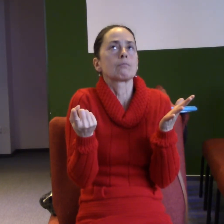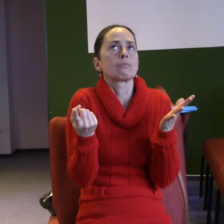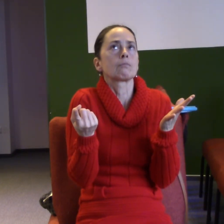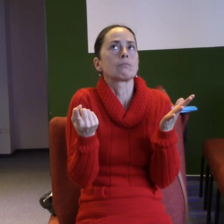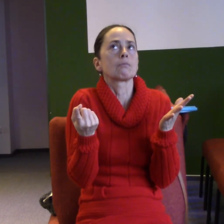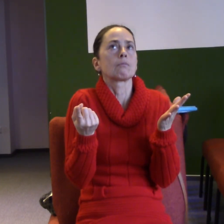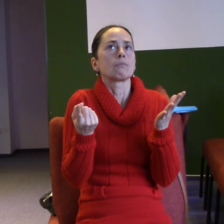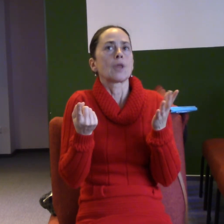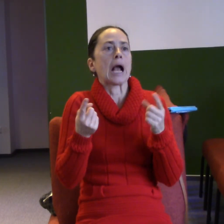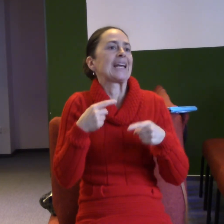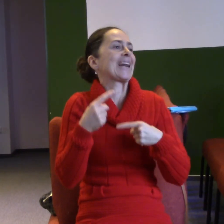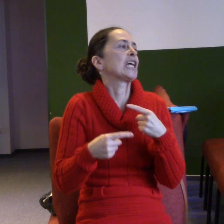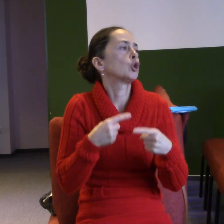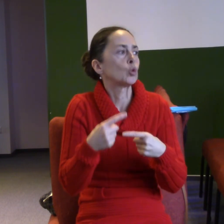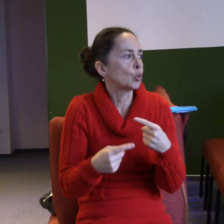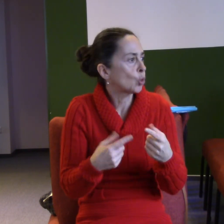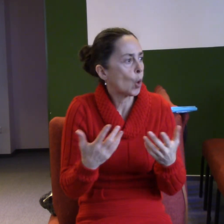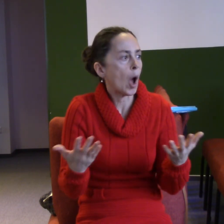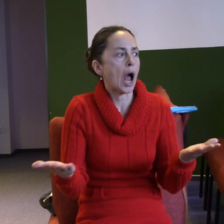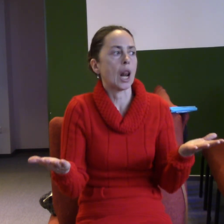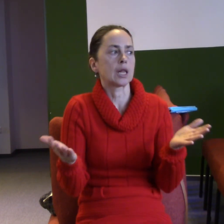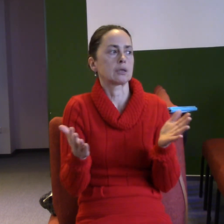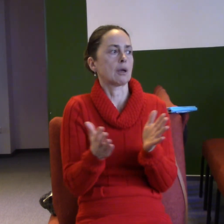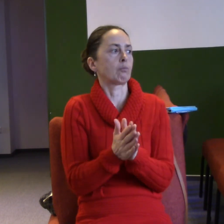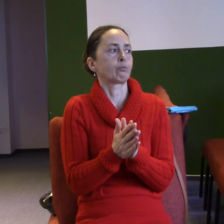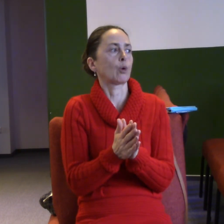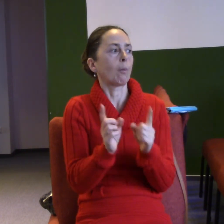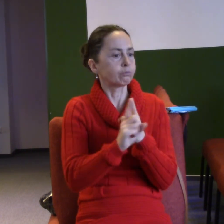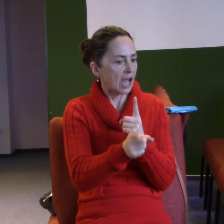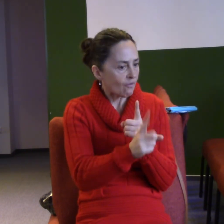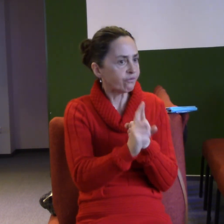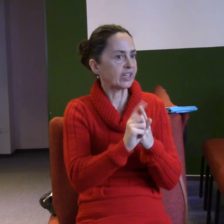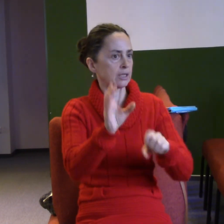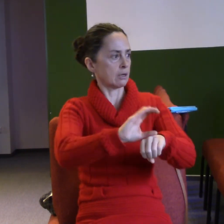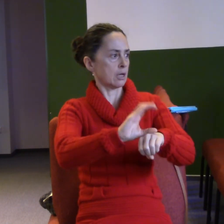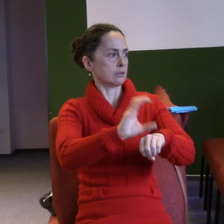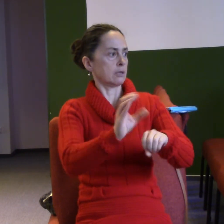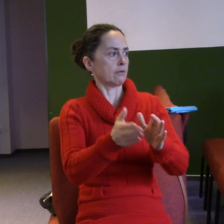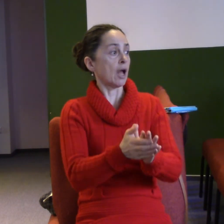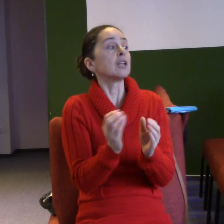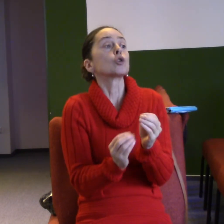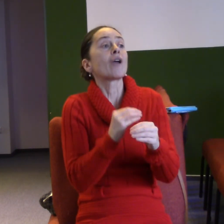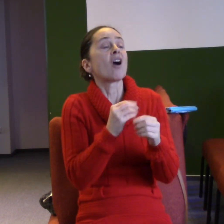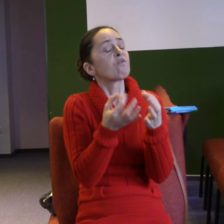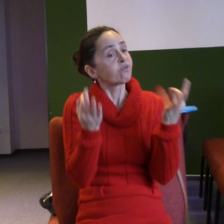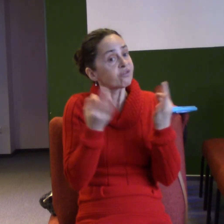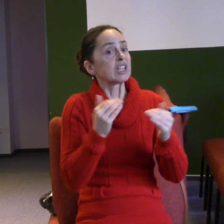rituálu nebo toho, že začnu chodit někam do církve. Je to nadpředrozená věc, kdy pán Bůh způsobí svou moci, že se mu